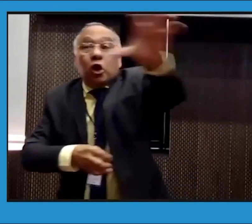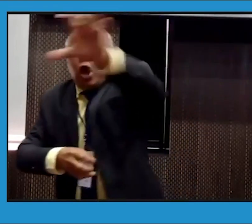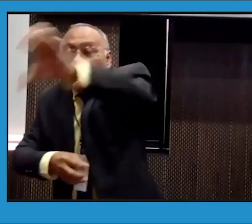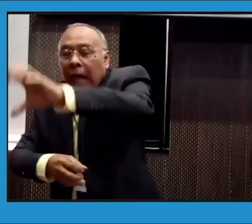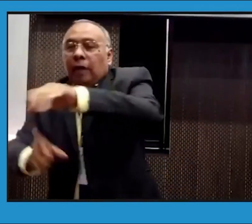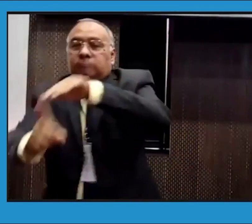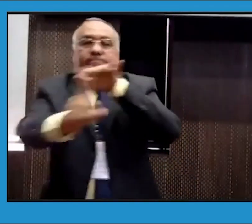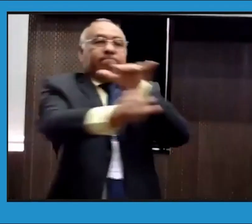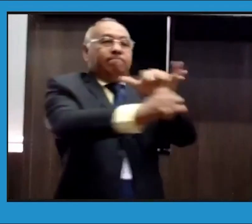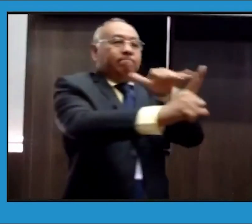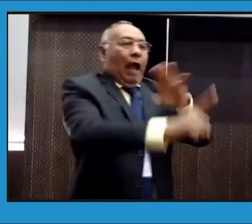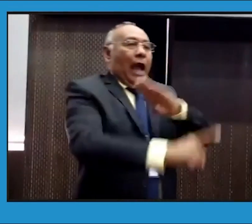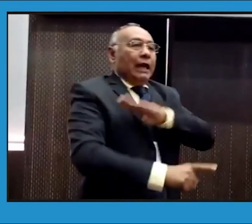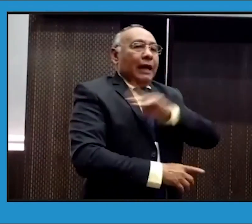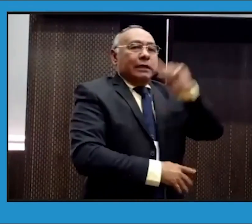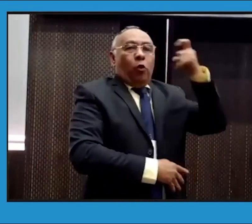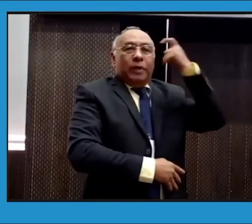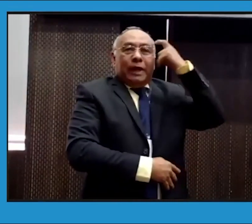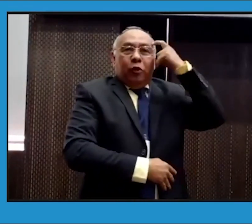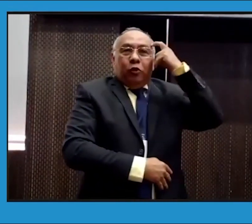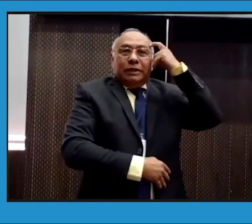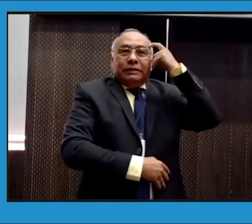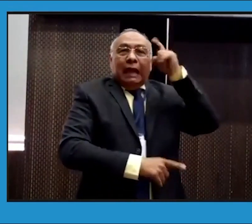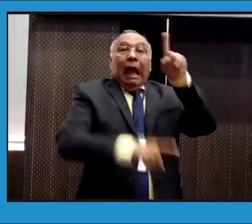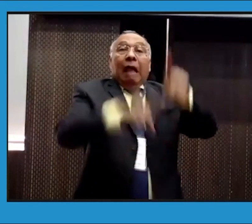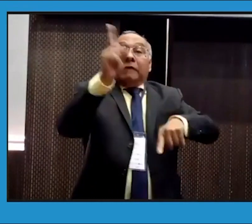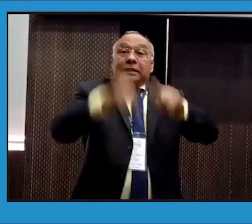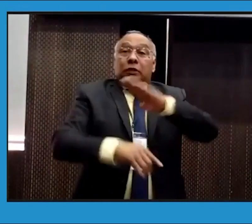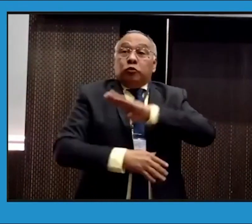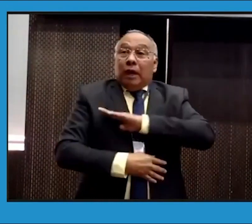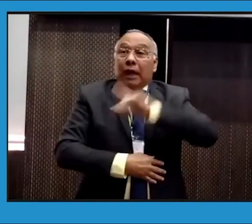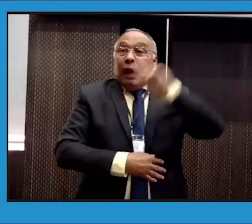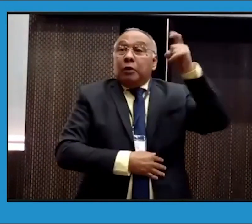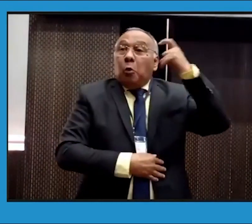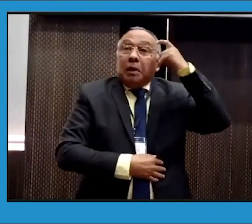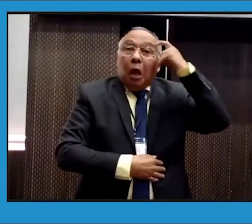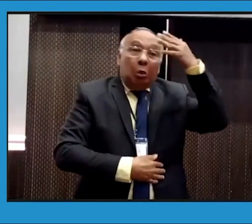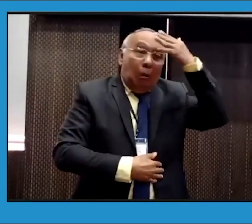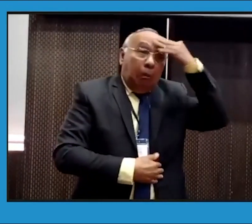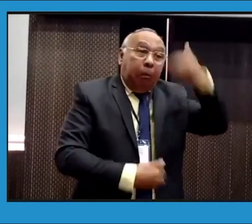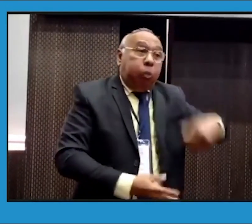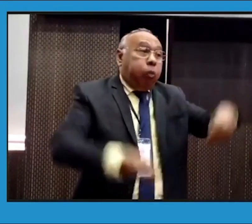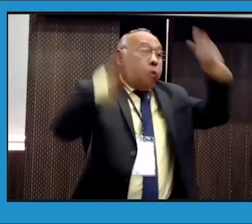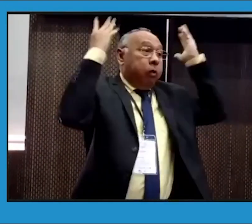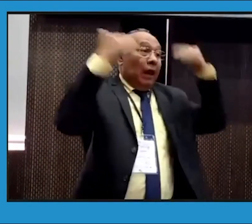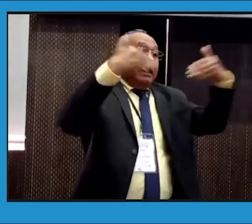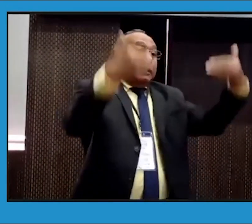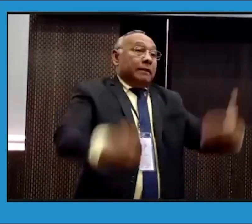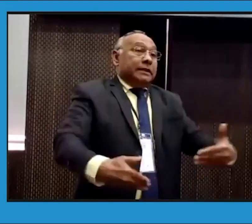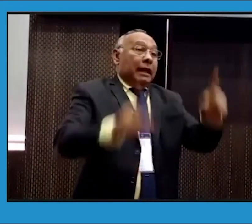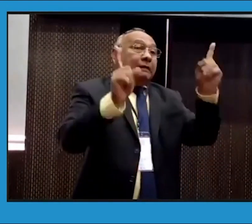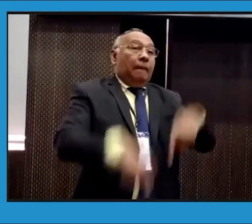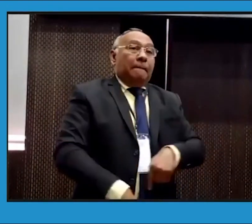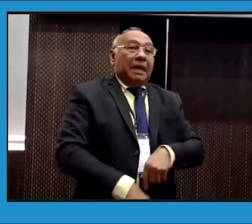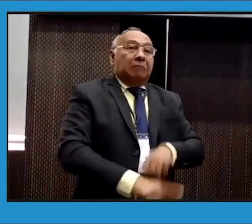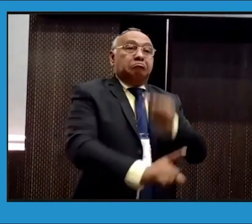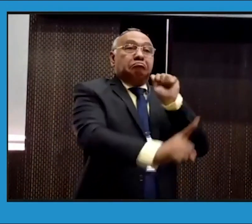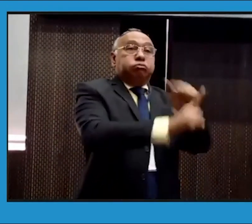regiones en las que hacemos parte tenemos que hacer incidencia ante la gobernación, ante las alcaldes, porque es